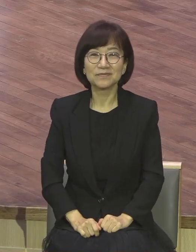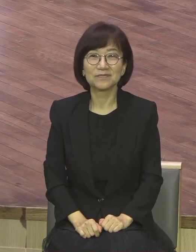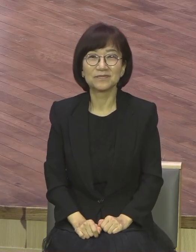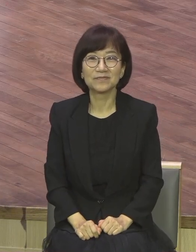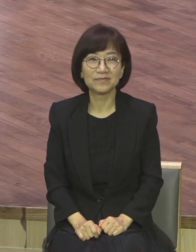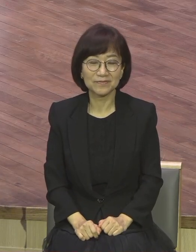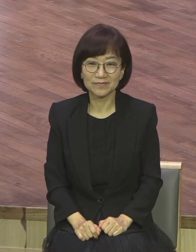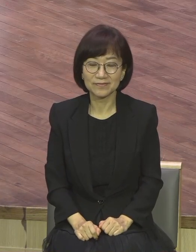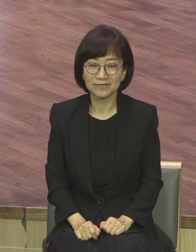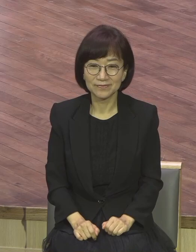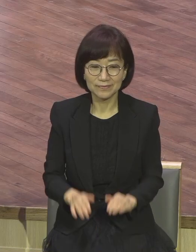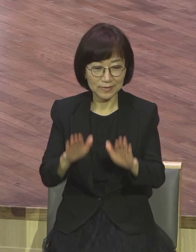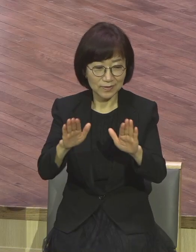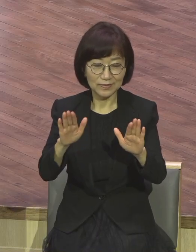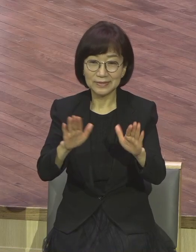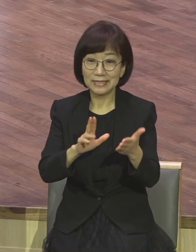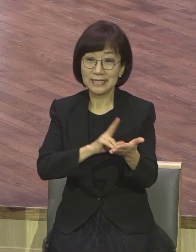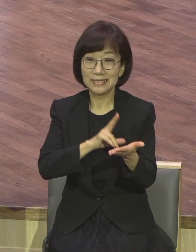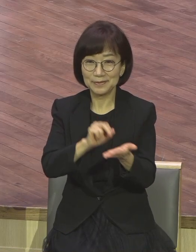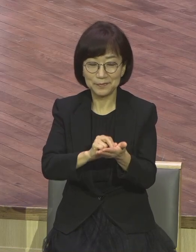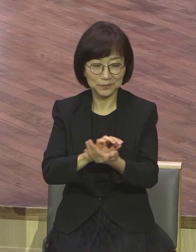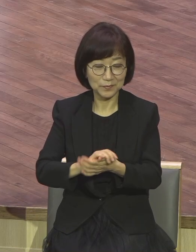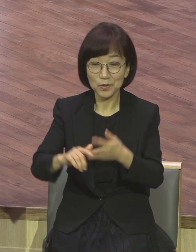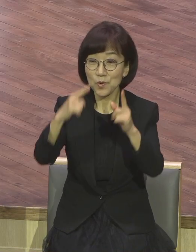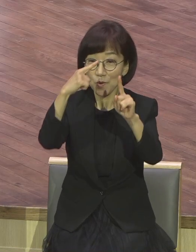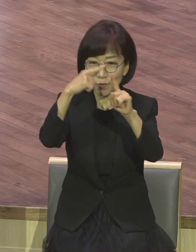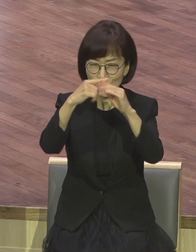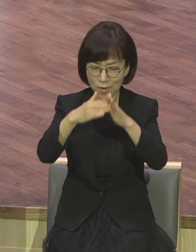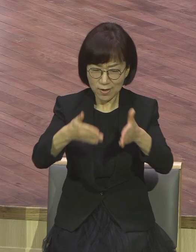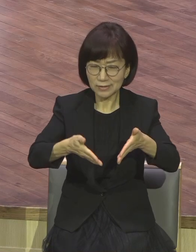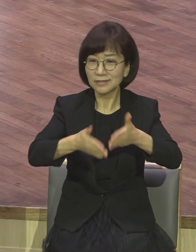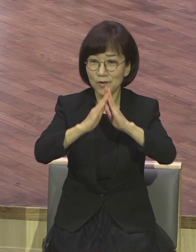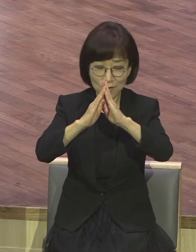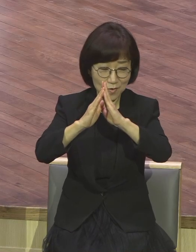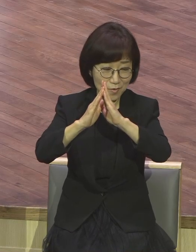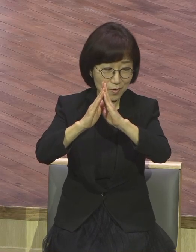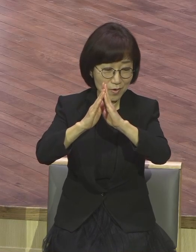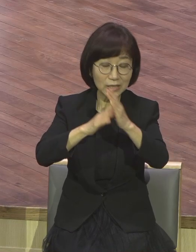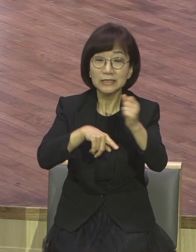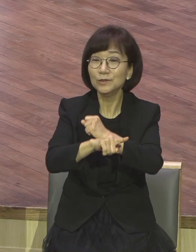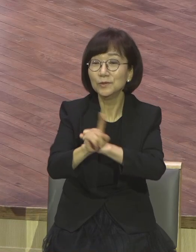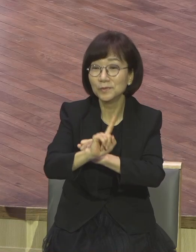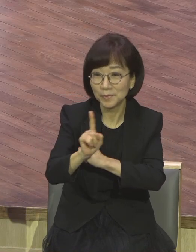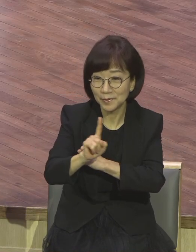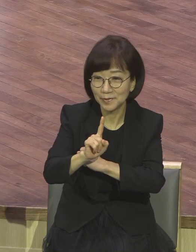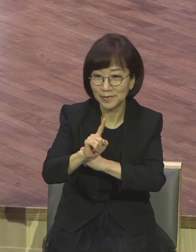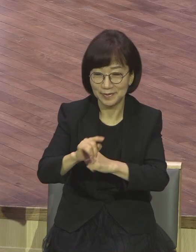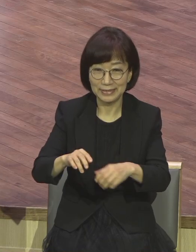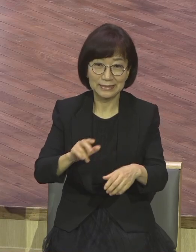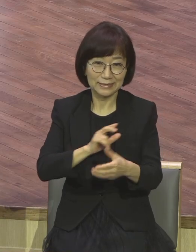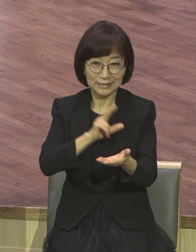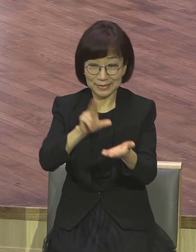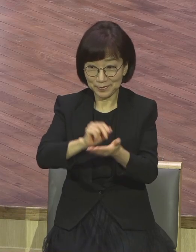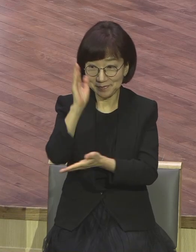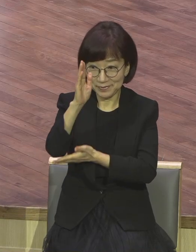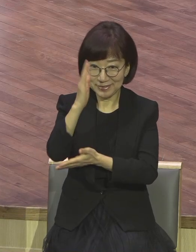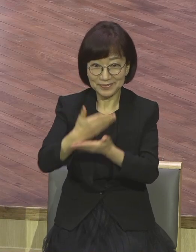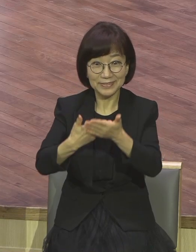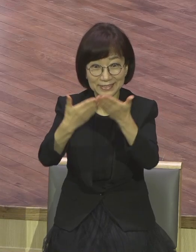이것을 말씀 가지고 교회의 존재의 이유라는 제모로 말씀드립니다. 하나님께서 친히